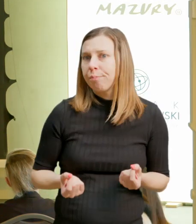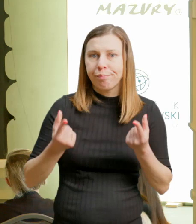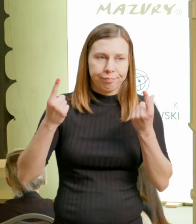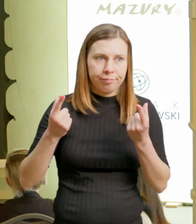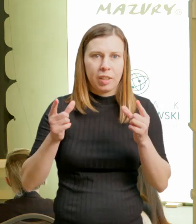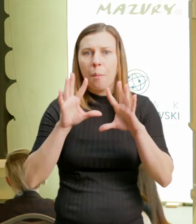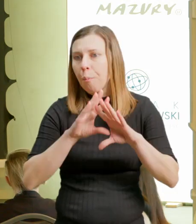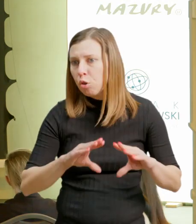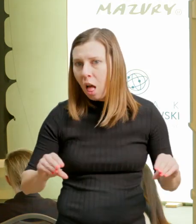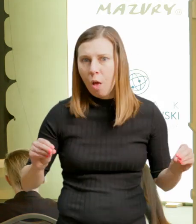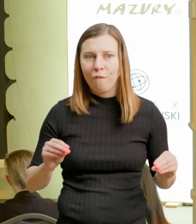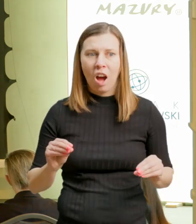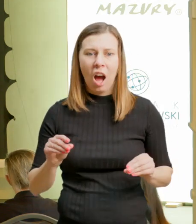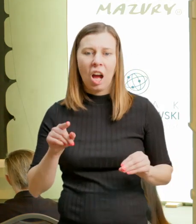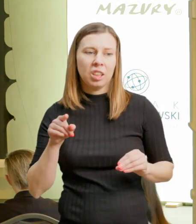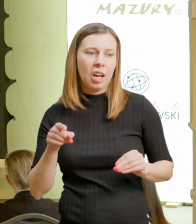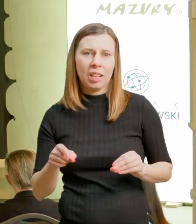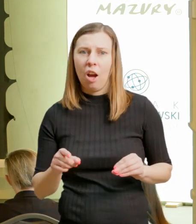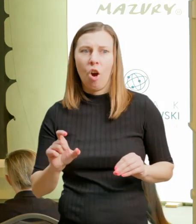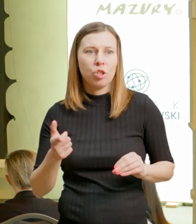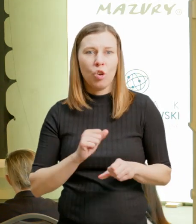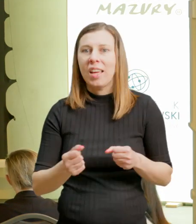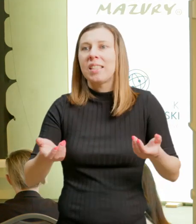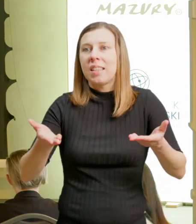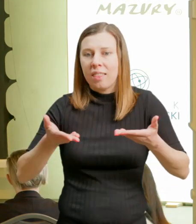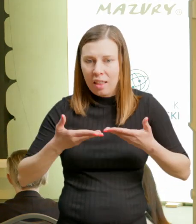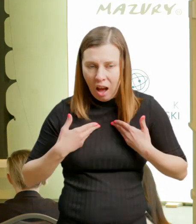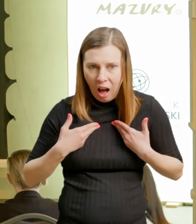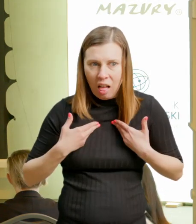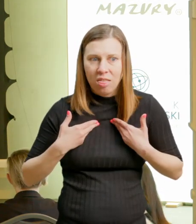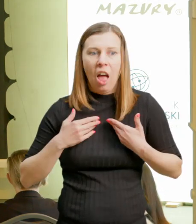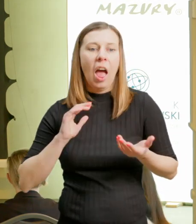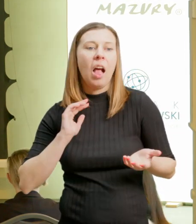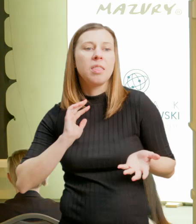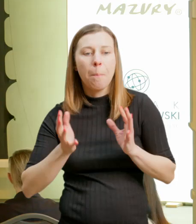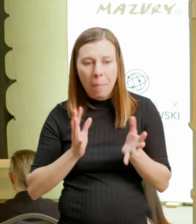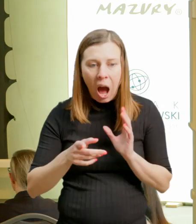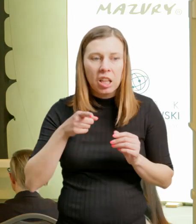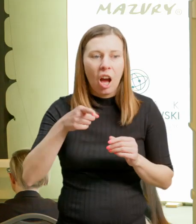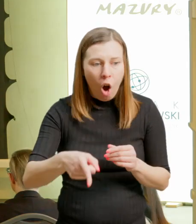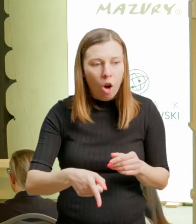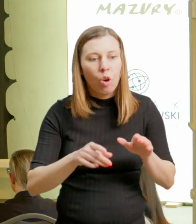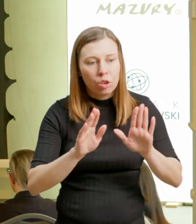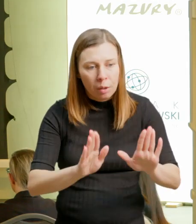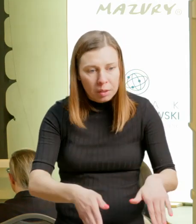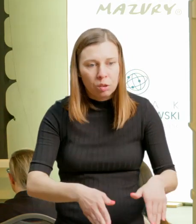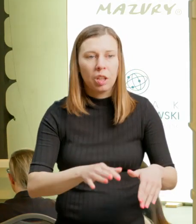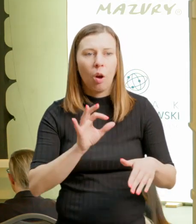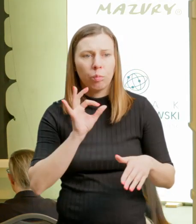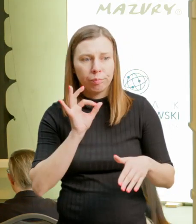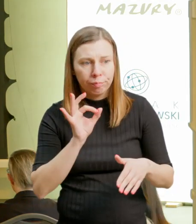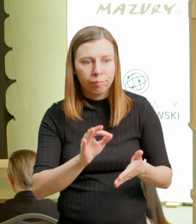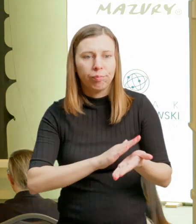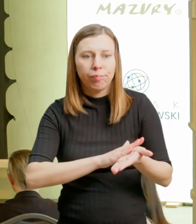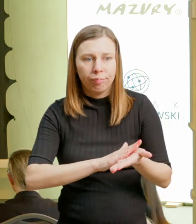starania się o to, żeby zachować to jeszcze dla przyszłych pokoleń. A więc tutaj od organizatorów turystyki